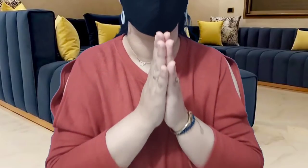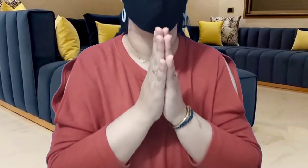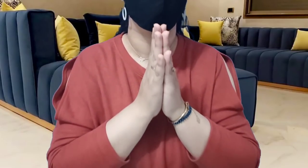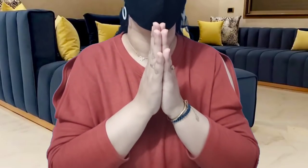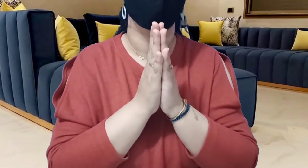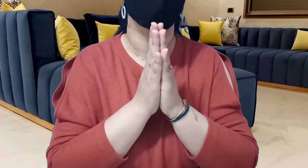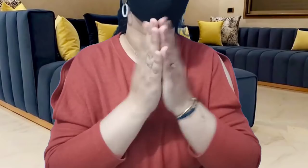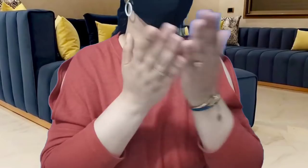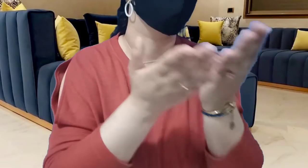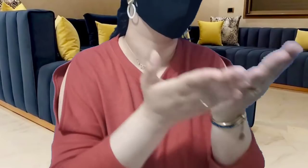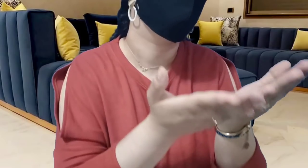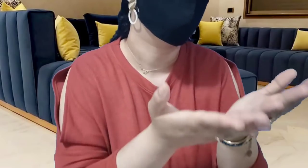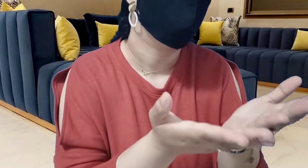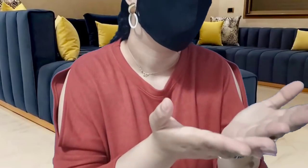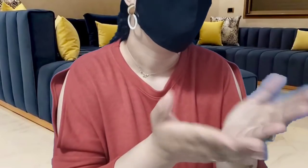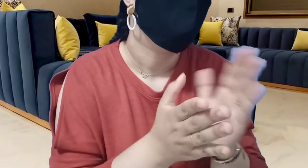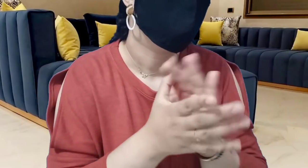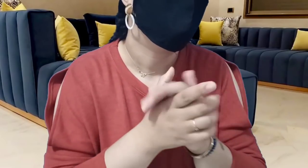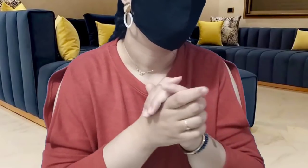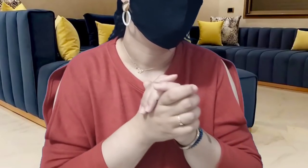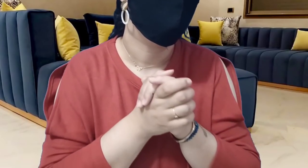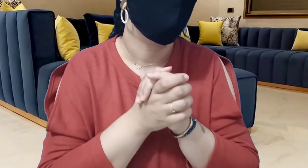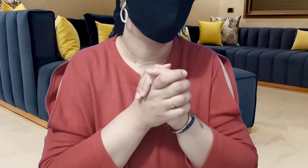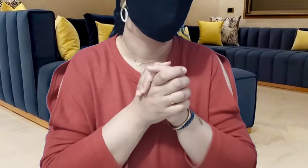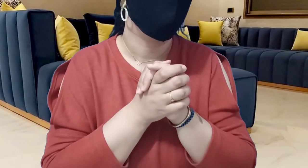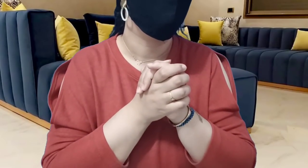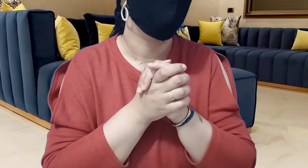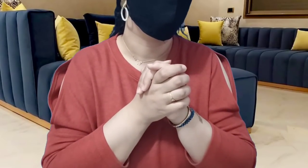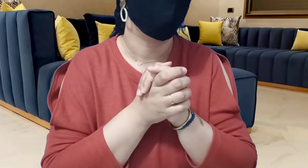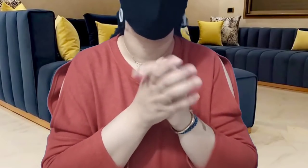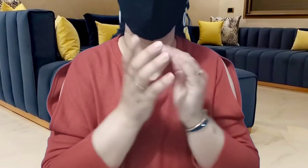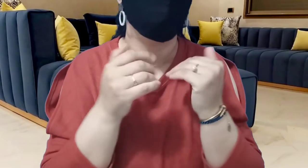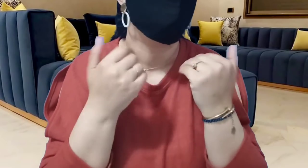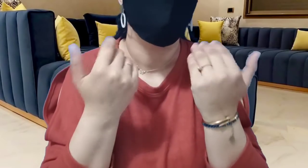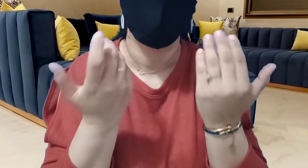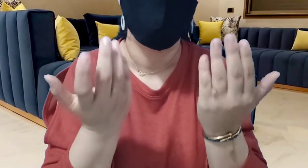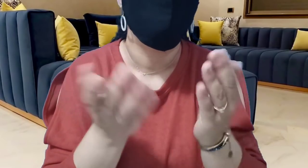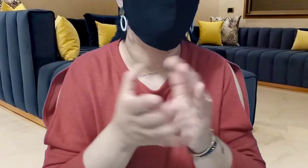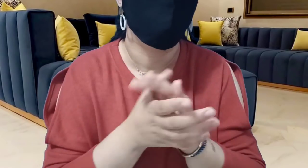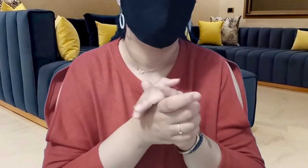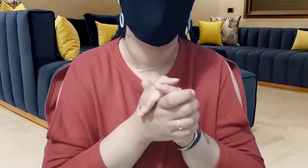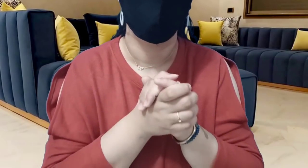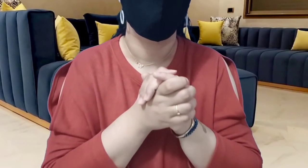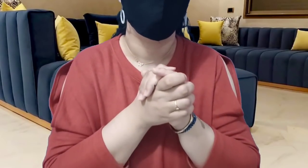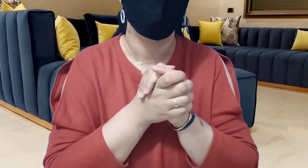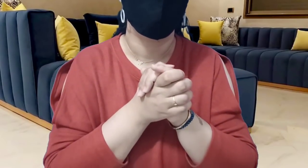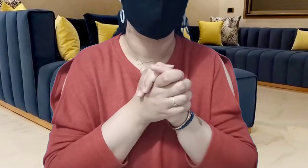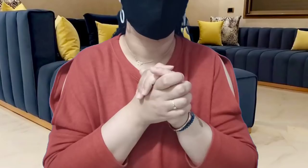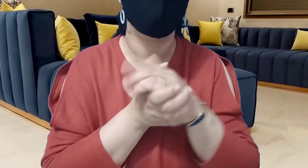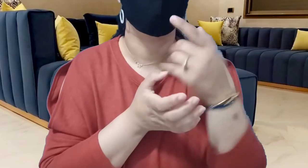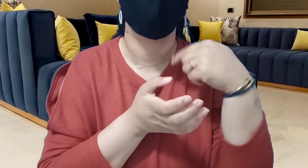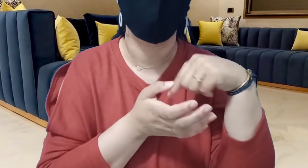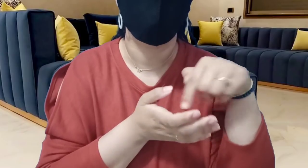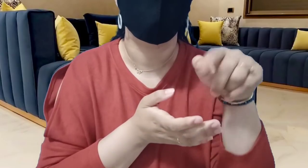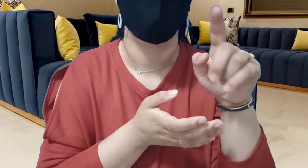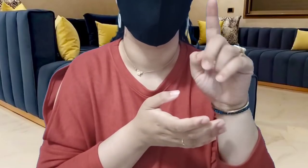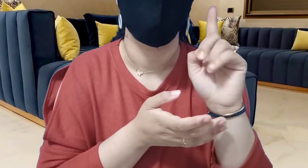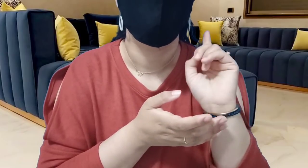قلتي كتبني وفي الأراضي اللي غتبني لولادك راك في شهر تطلع دار لوليداتك